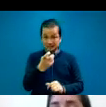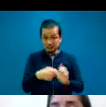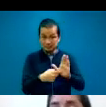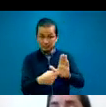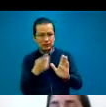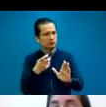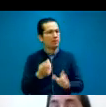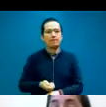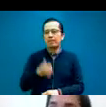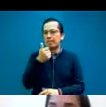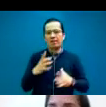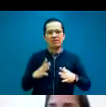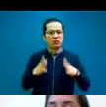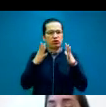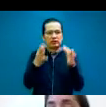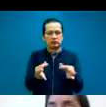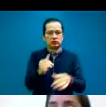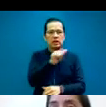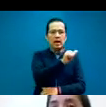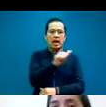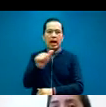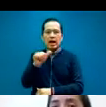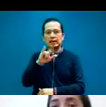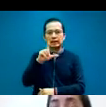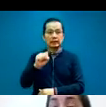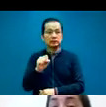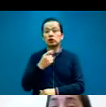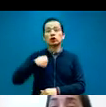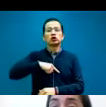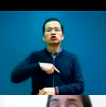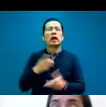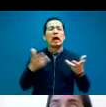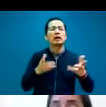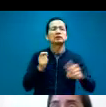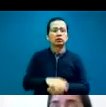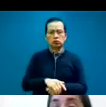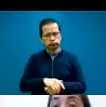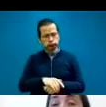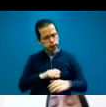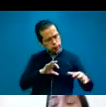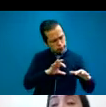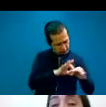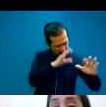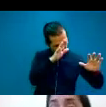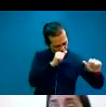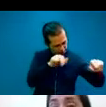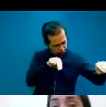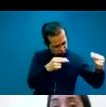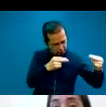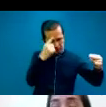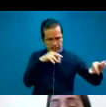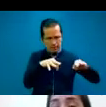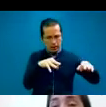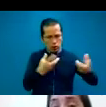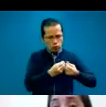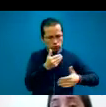cual AILS firma un convenio de trabajo conjunto y hace la presentación de la